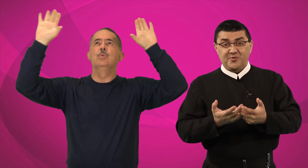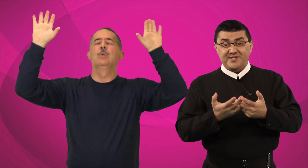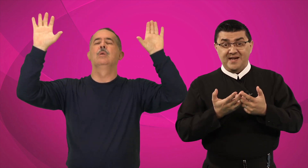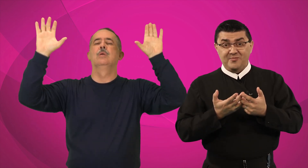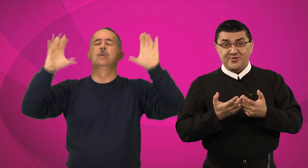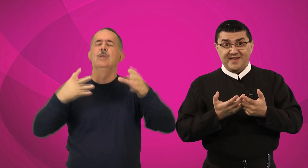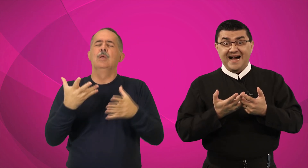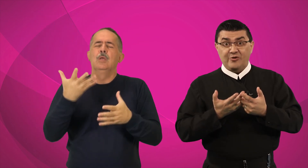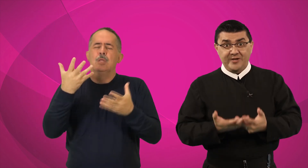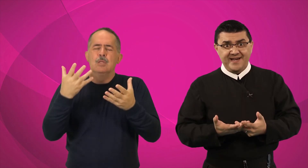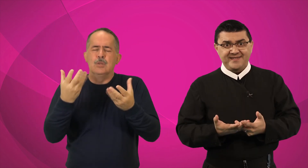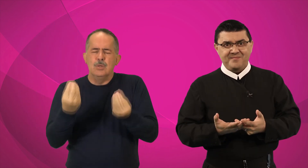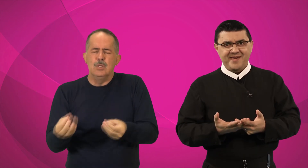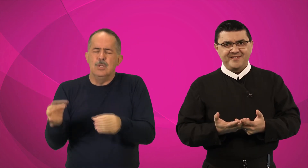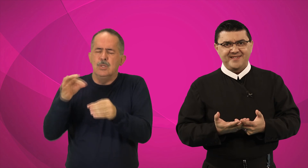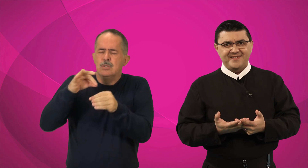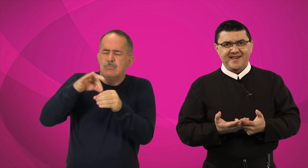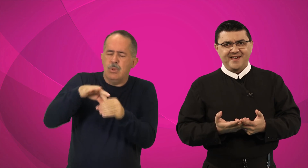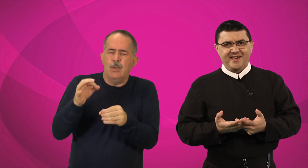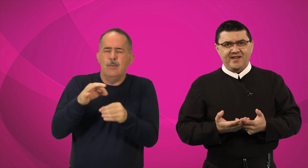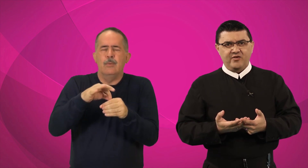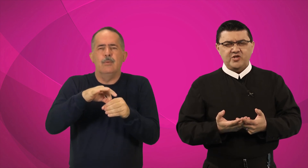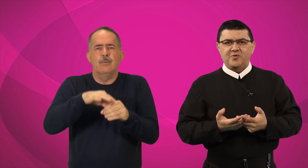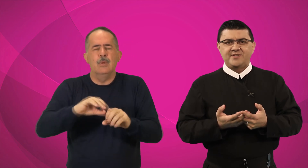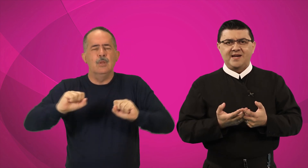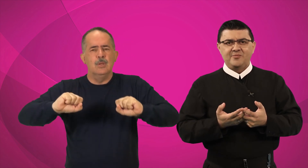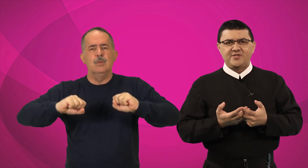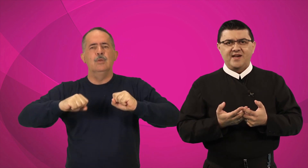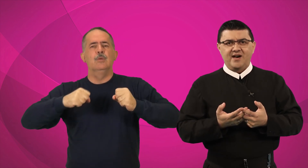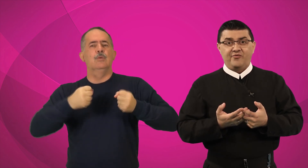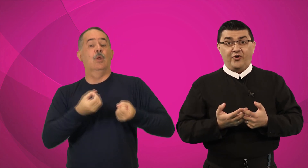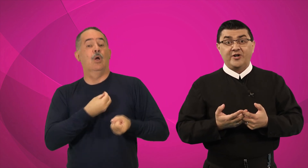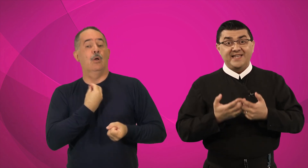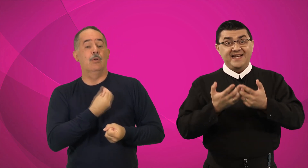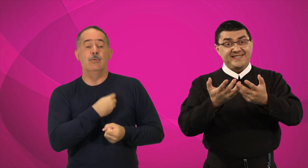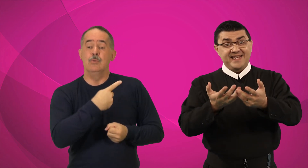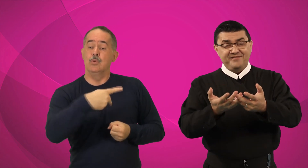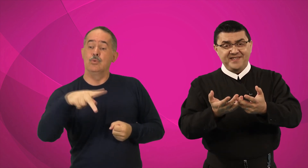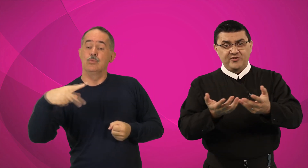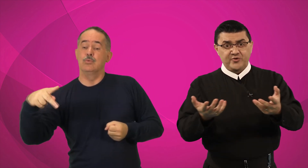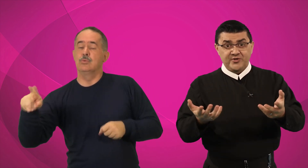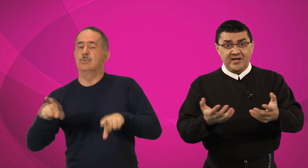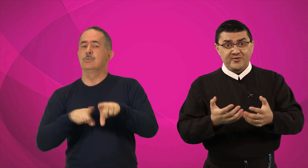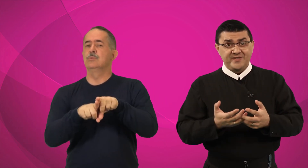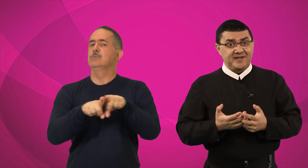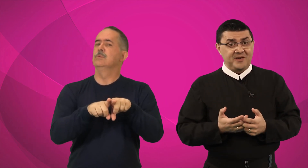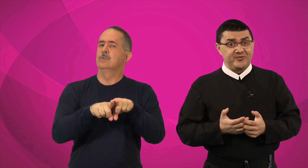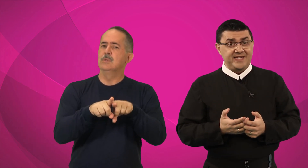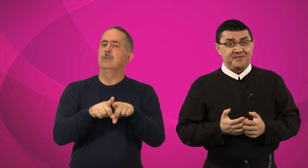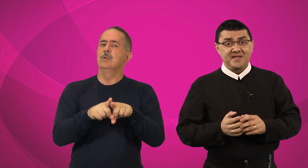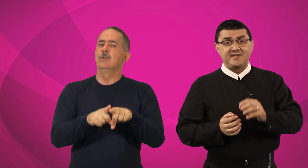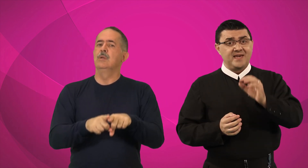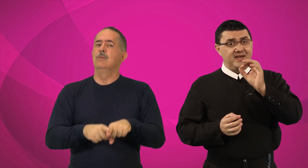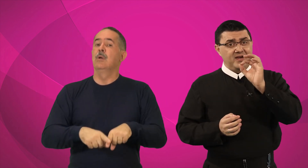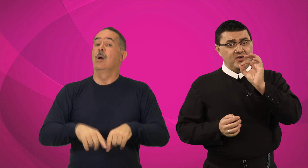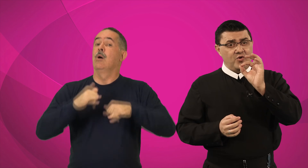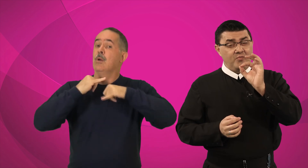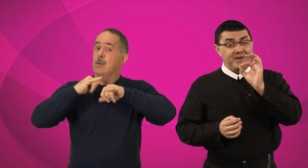possamos acolher sementes, nós possamos fortalecer a vida dos nossos irmãos e irmãs com uma